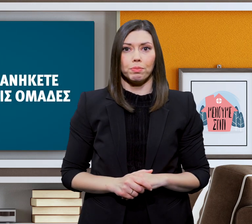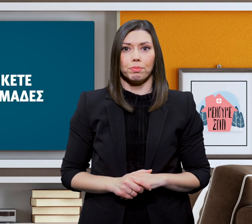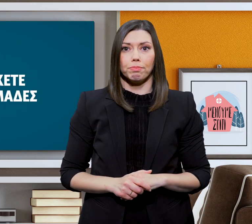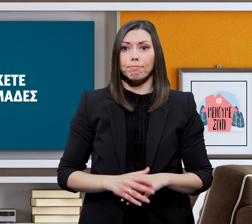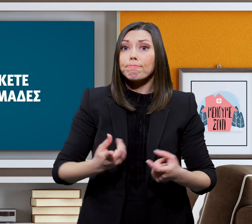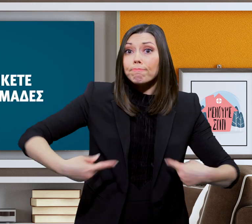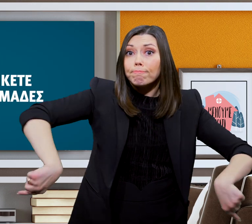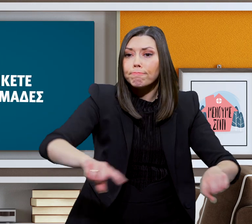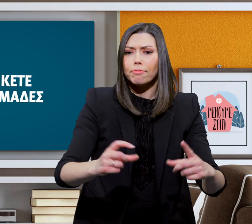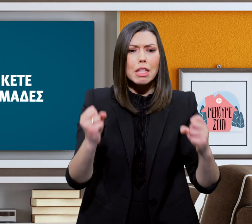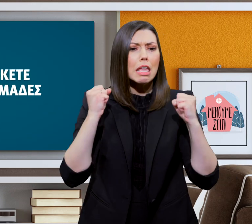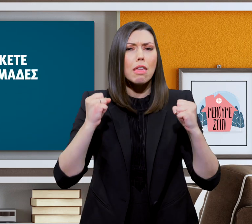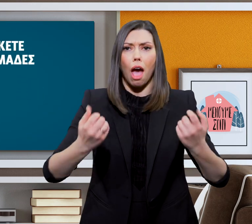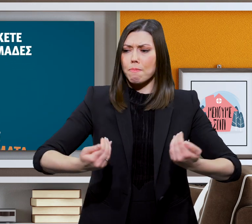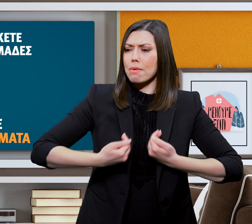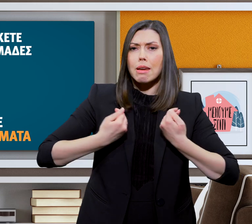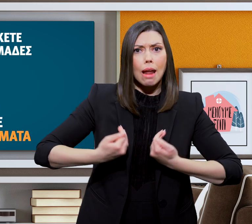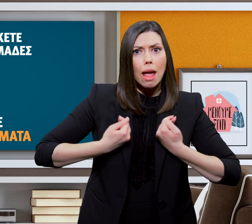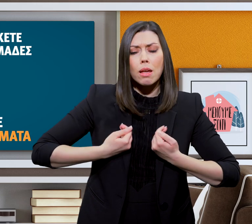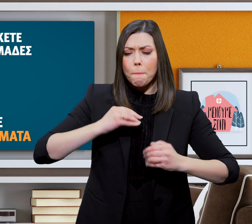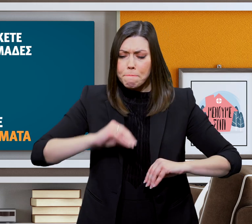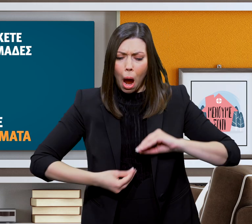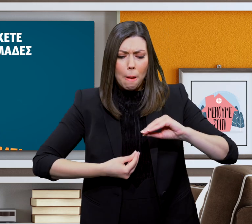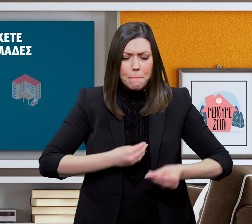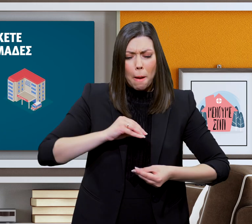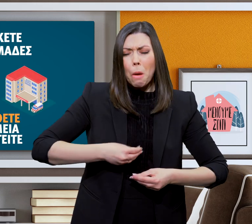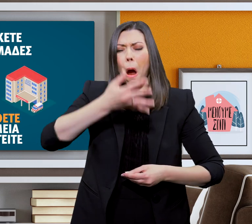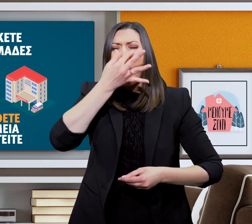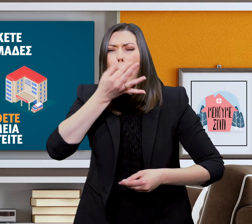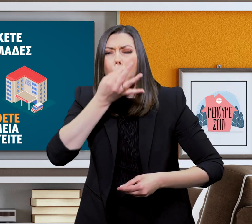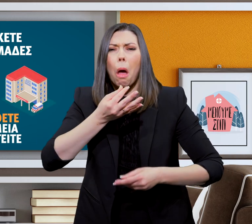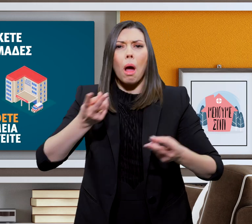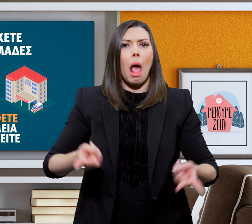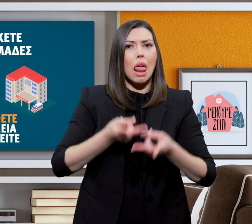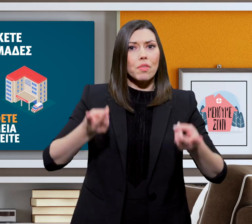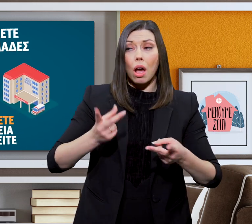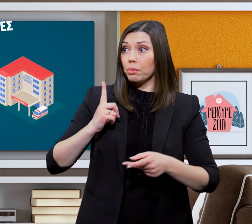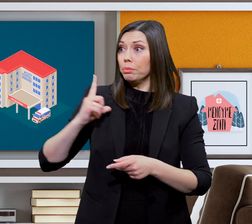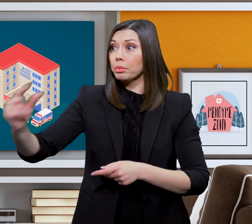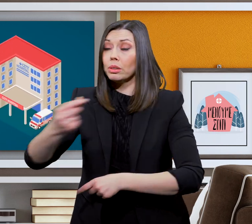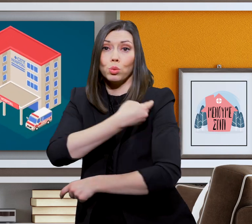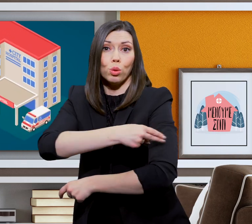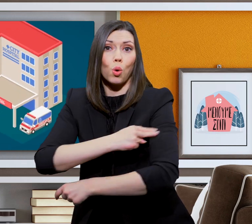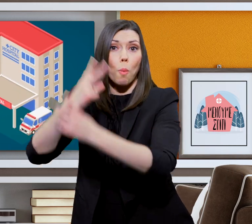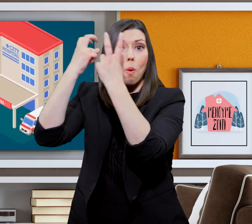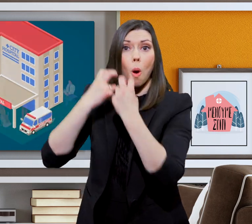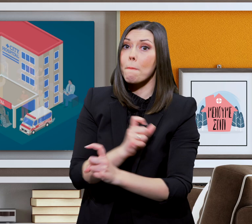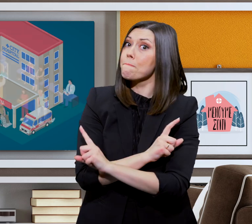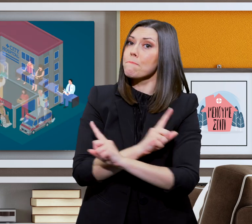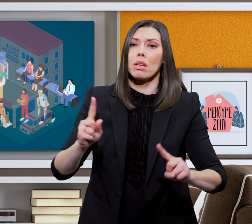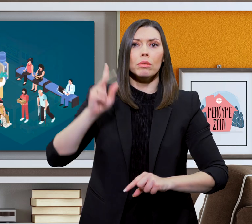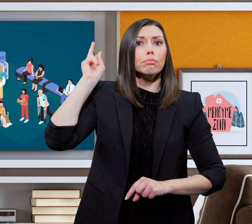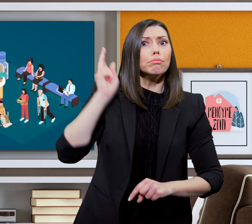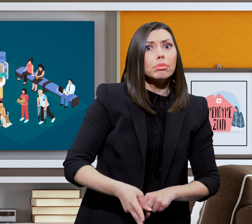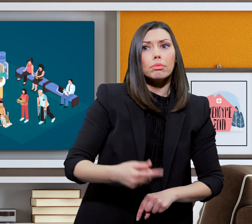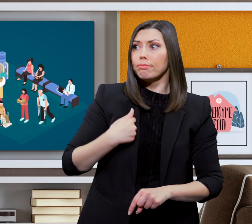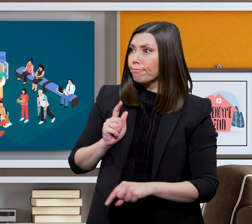Εάν δεν ανήκετε σε ευπαθείς ομάδες και έχετε ήπια συμπτώματα, μην προσέλθετε στα νοσοκομεία για να εξεταστείτε. Υπάρχει κίνδυνος